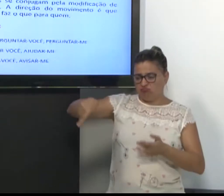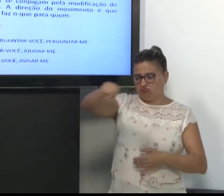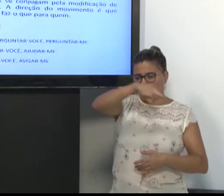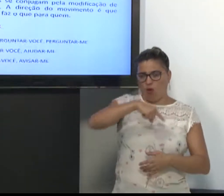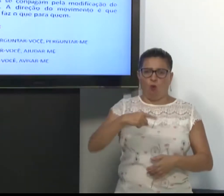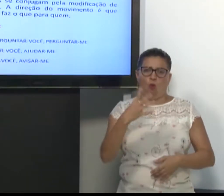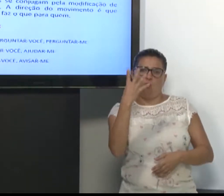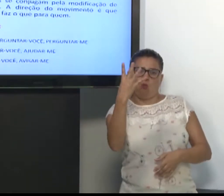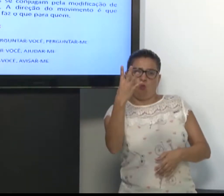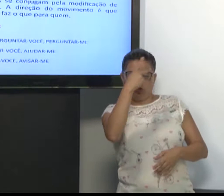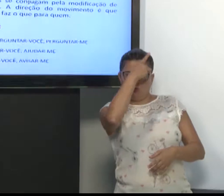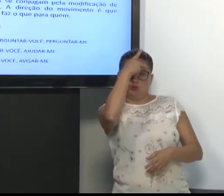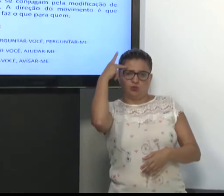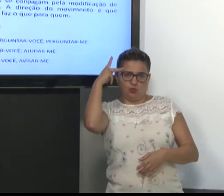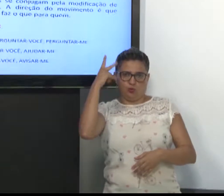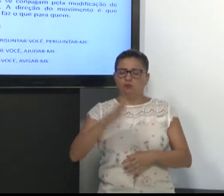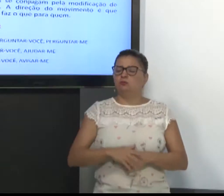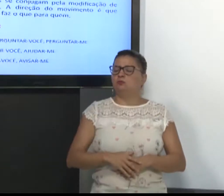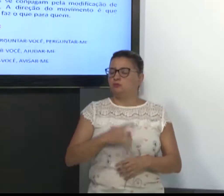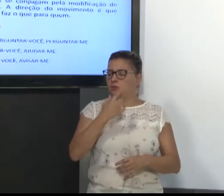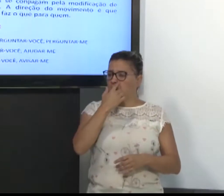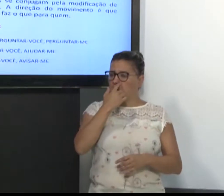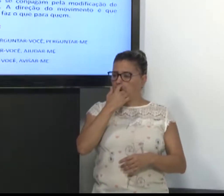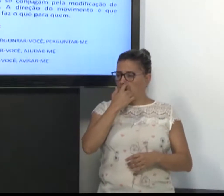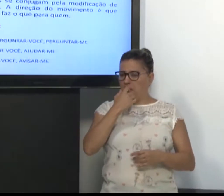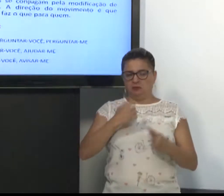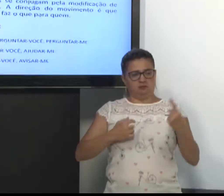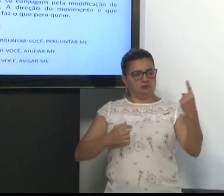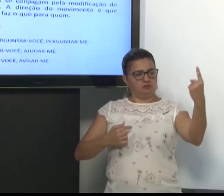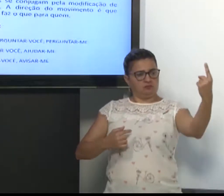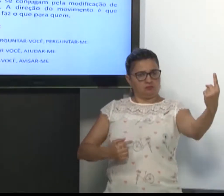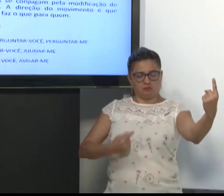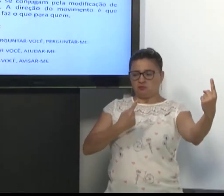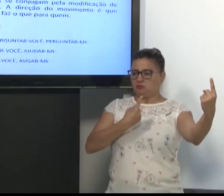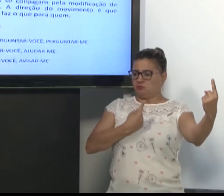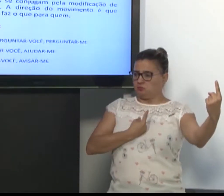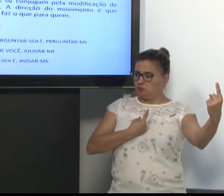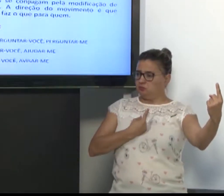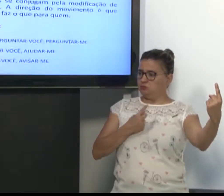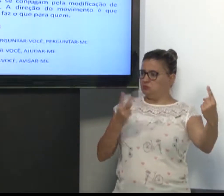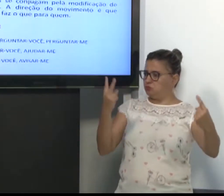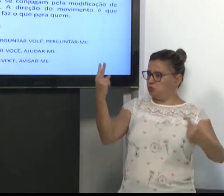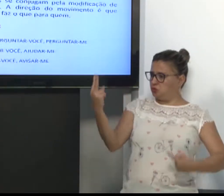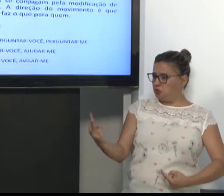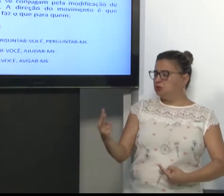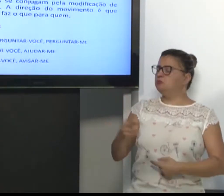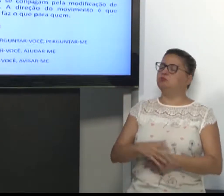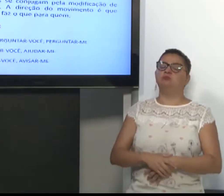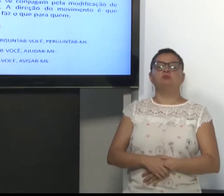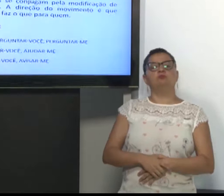vamos dar um exemplo aqui. Temos quatro pessoas. Uma aqui, eu e mais duas.